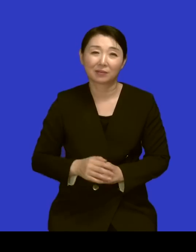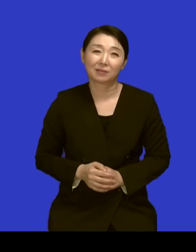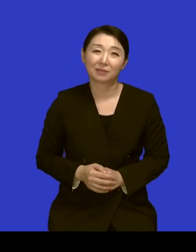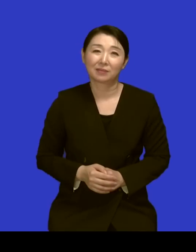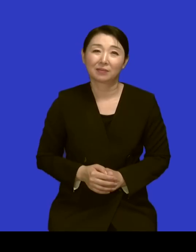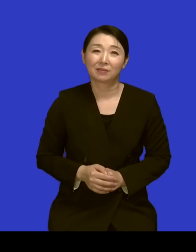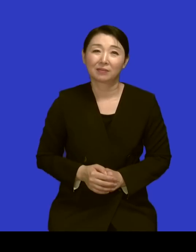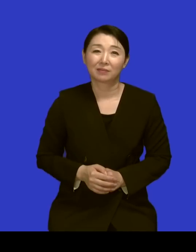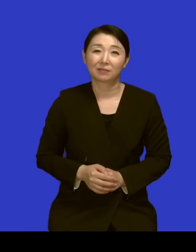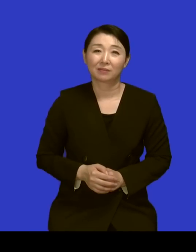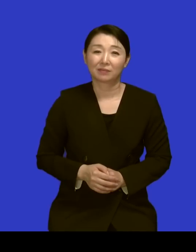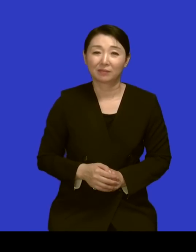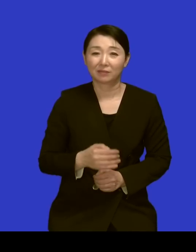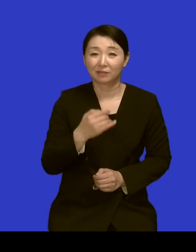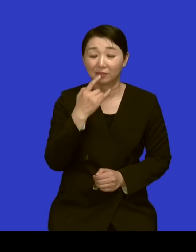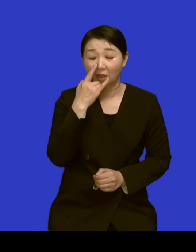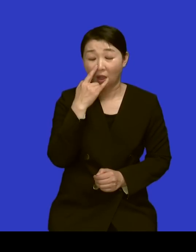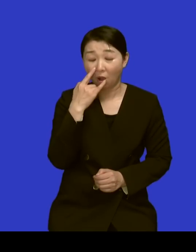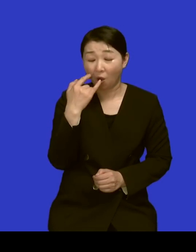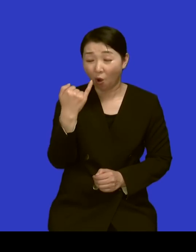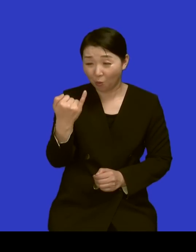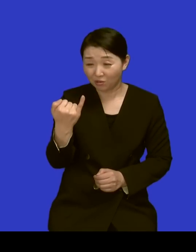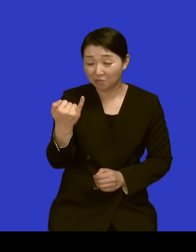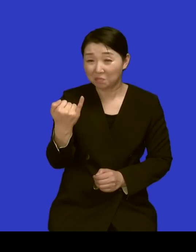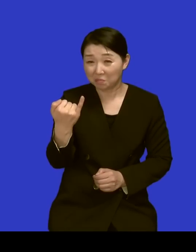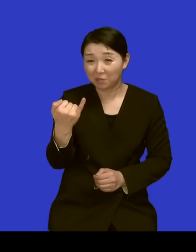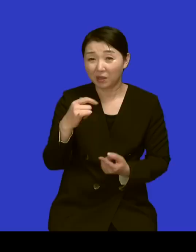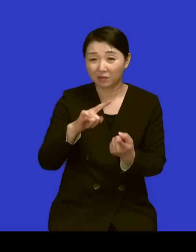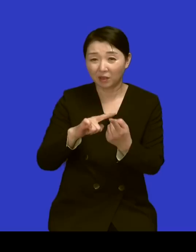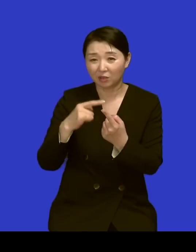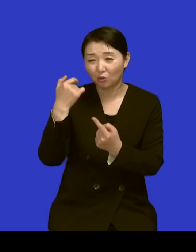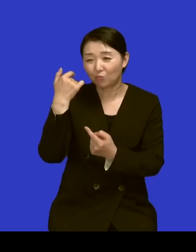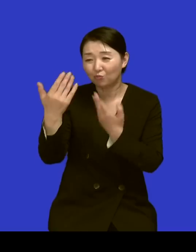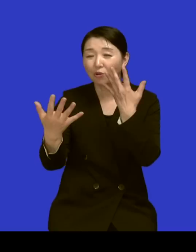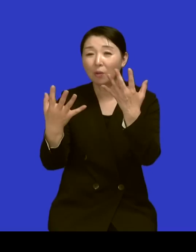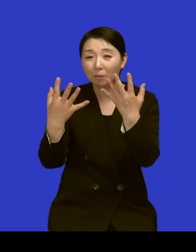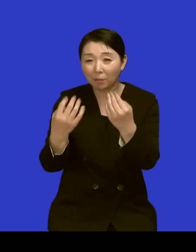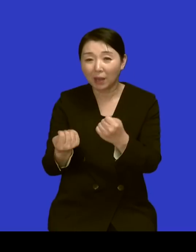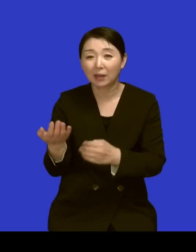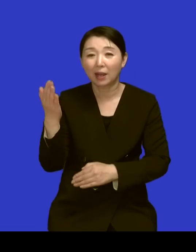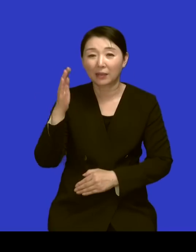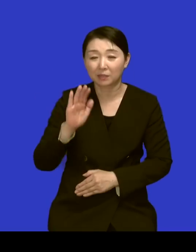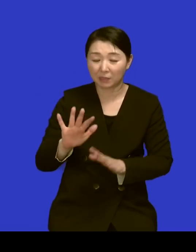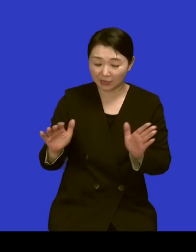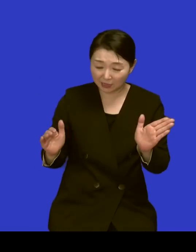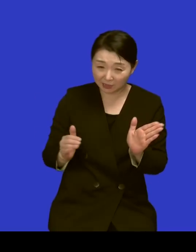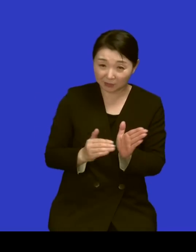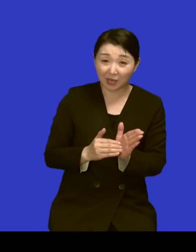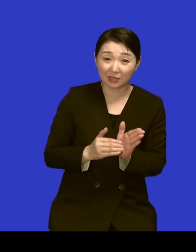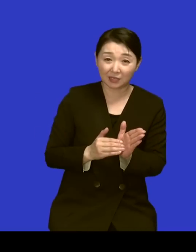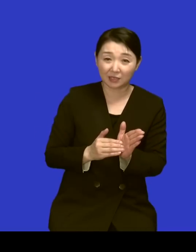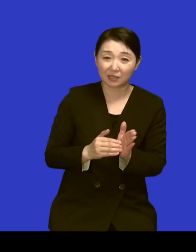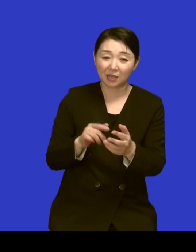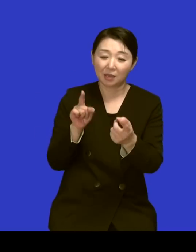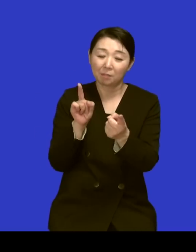그렇게 그러니까 많은 분을 보셨을 텐데 네 당신이 지금까지 만난 여인 중에서